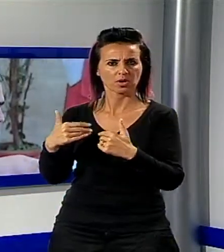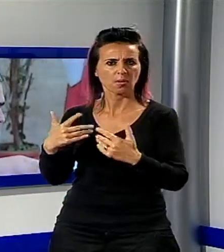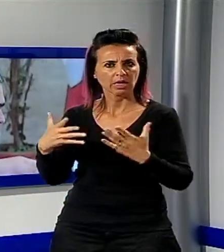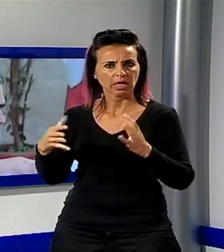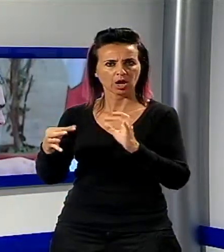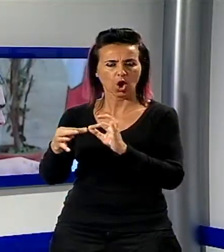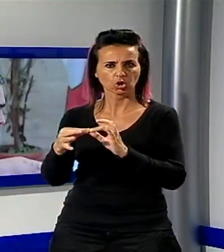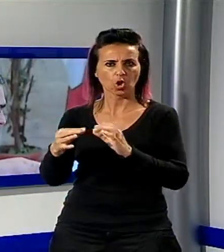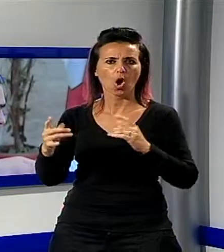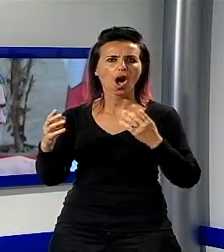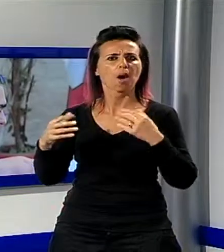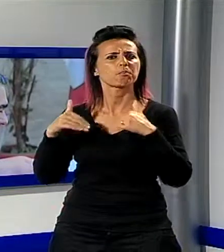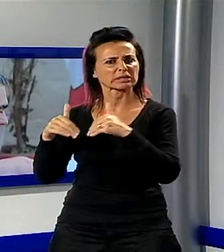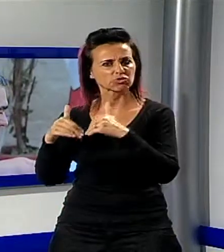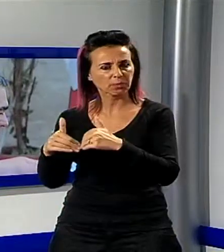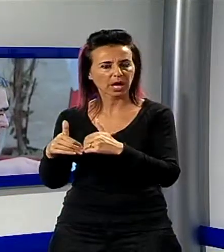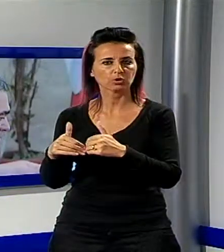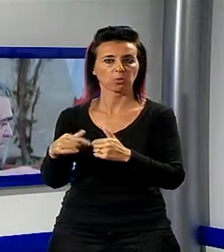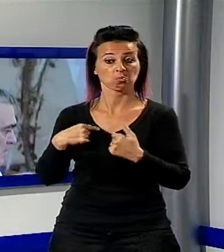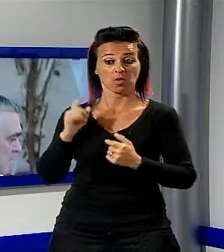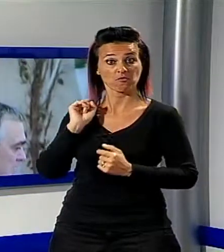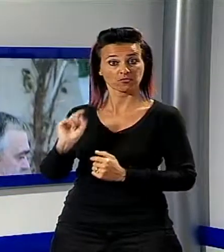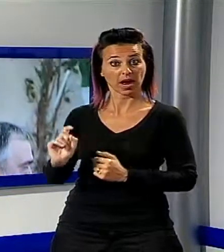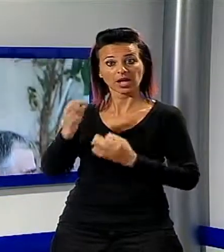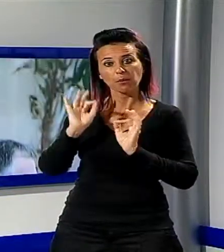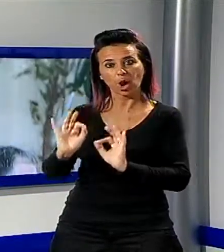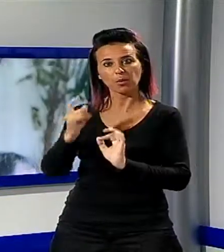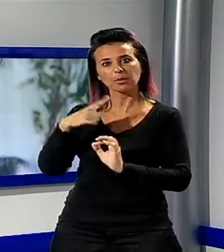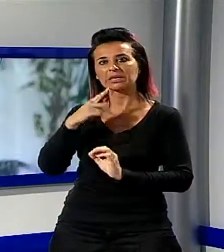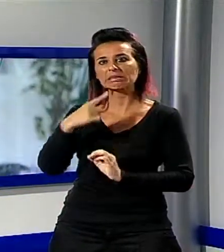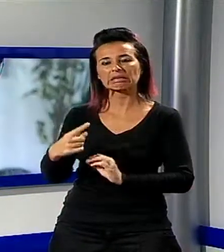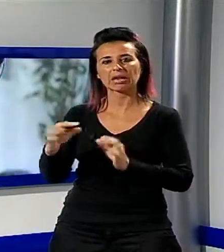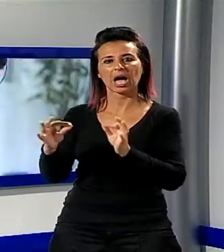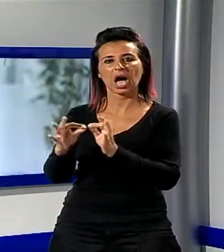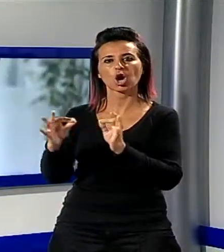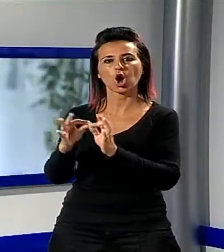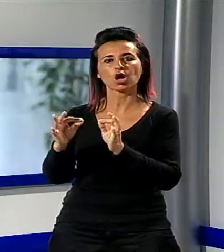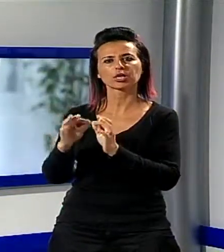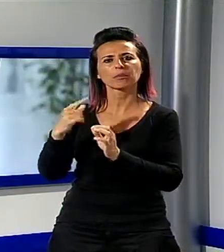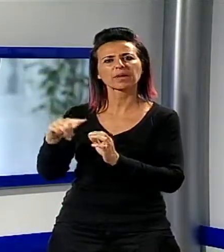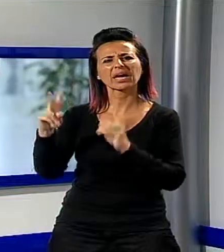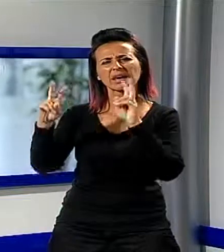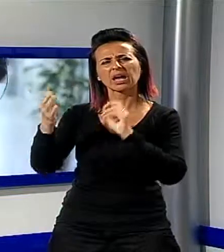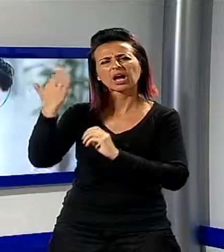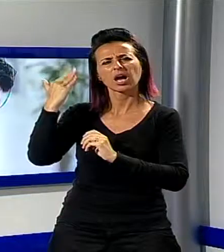anche che gli impegni che avevamo preso per quanto riguarda la nota vicenda sul Taglio, su cui